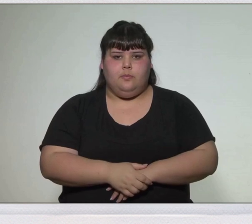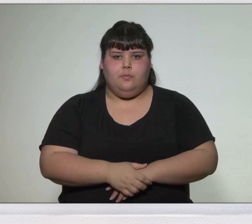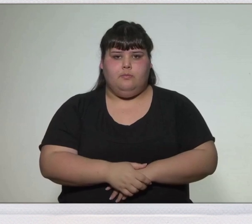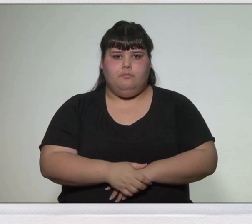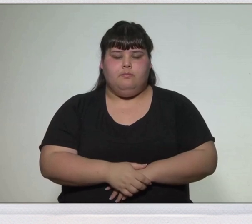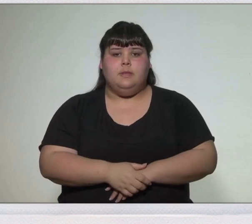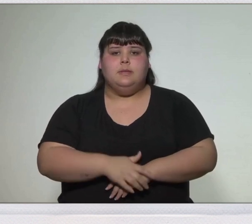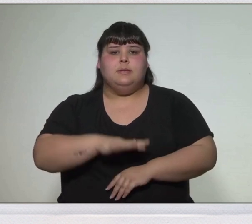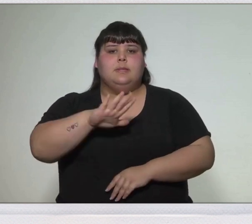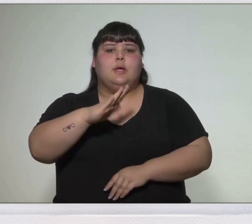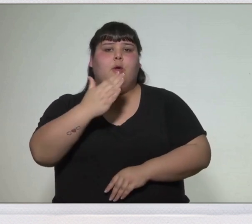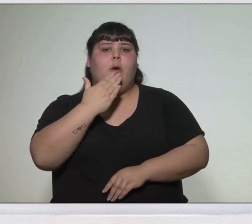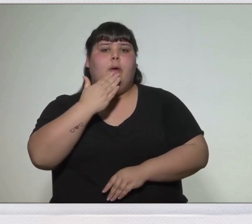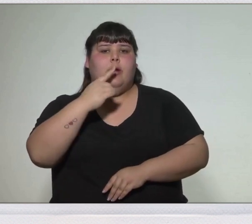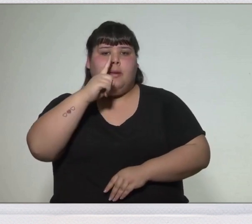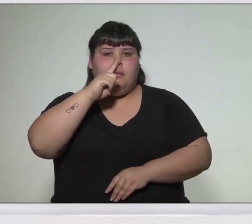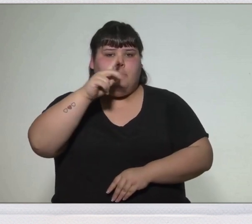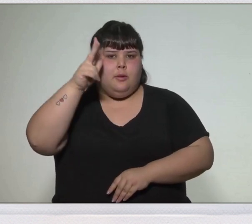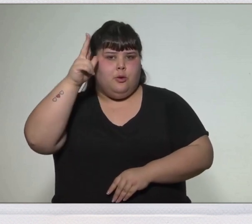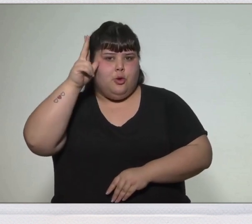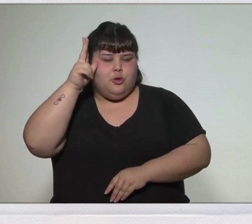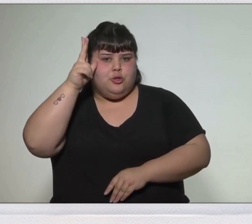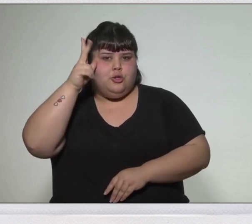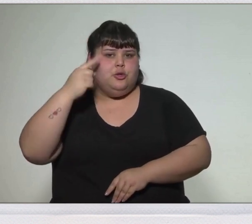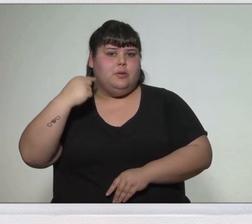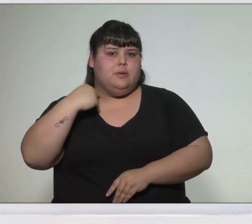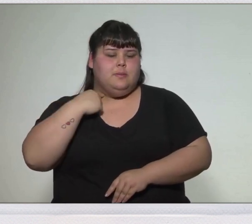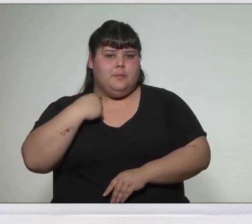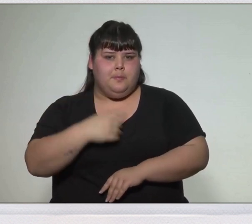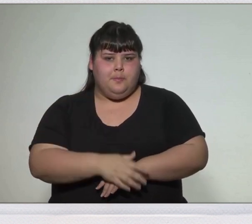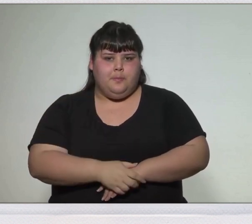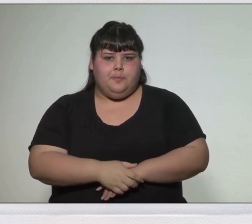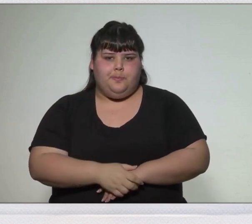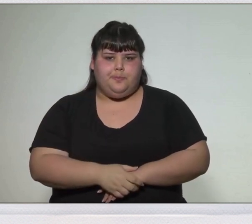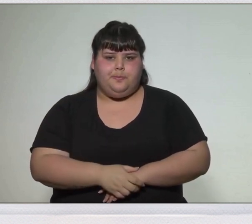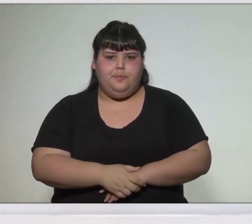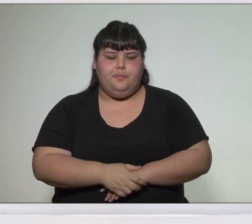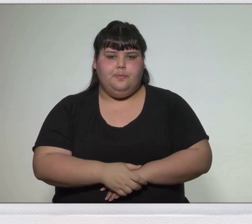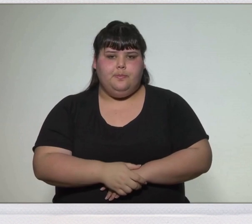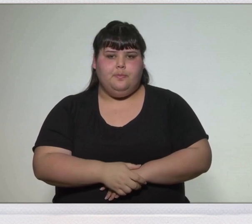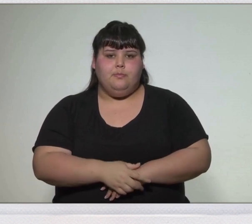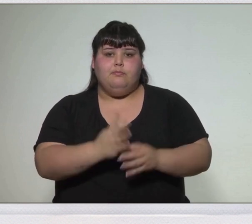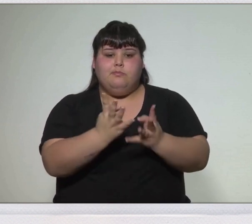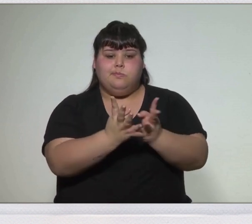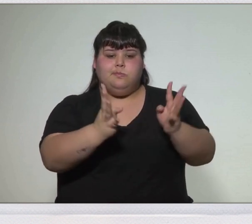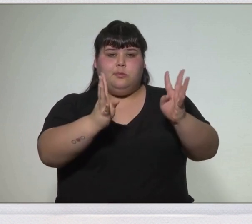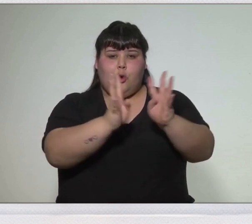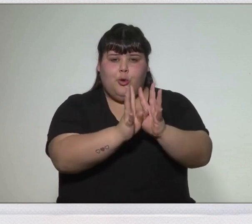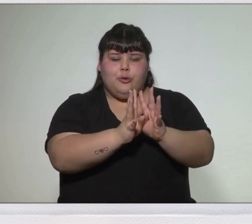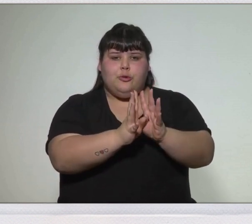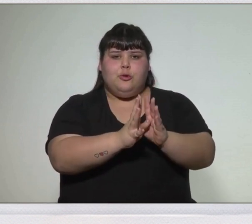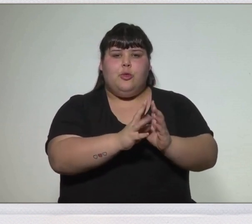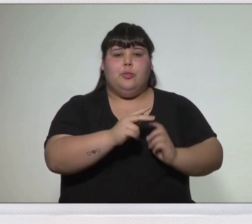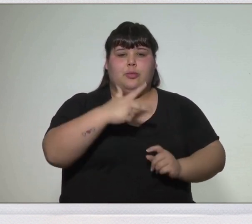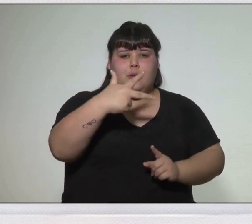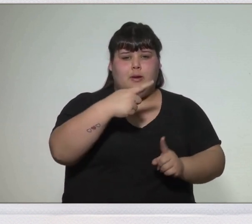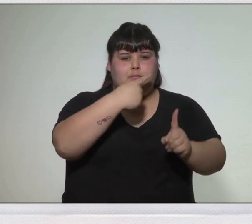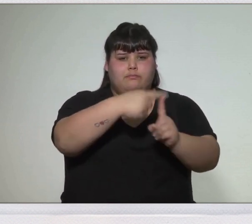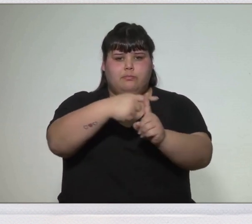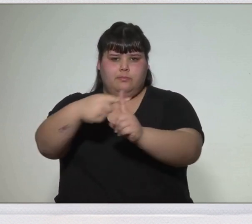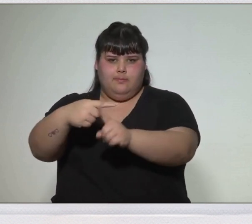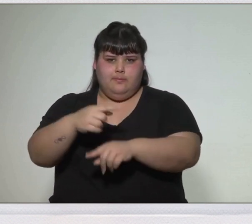5 de abril de 1813. Congreso, Tres Cruces.